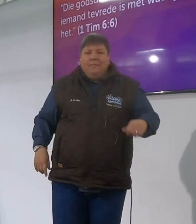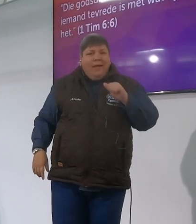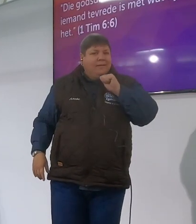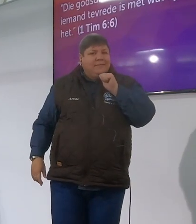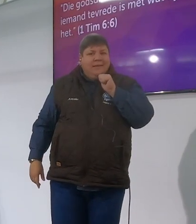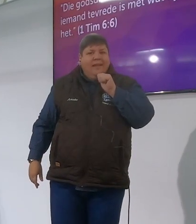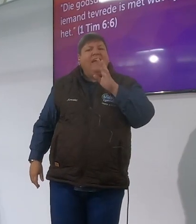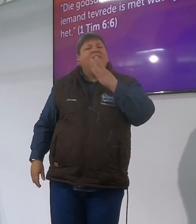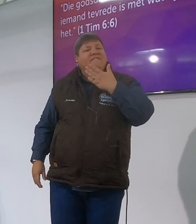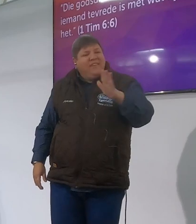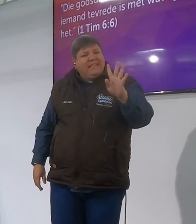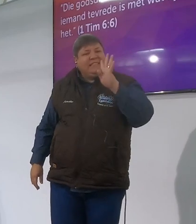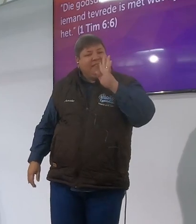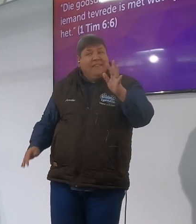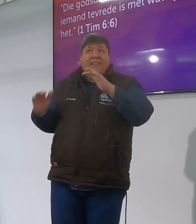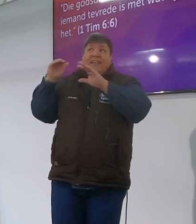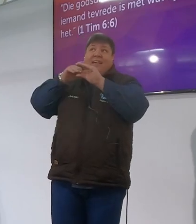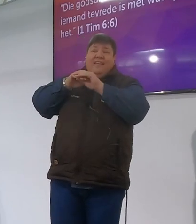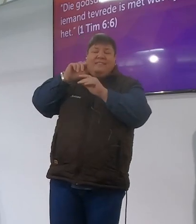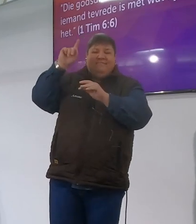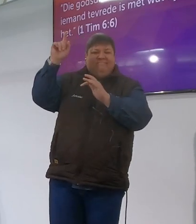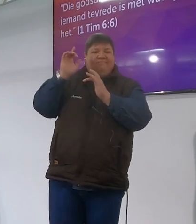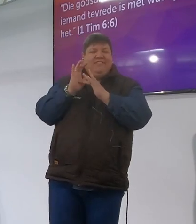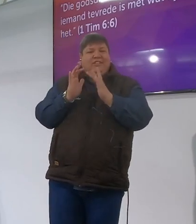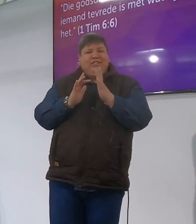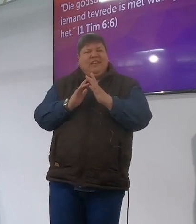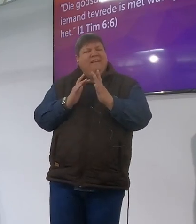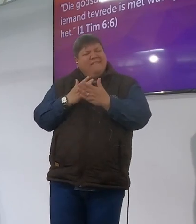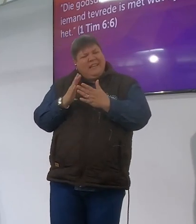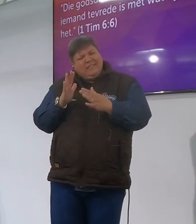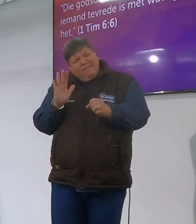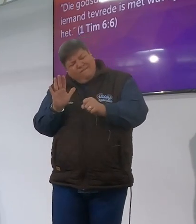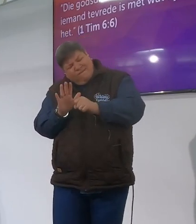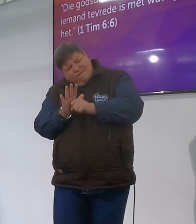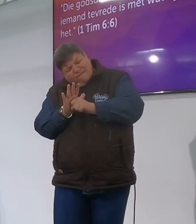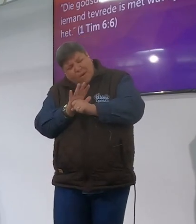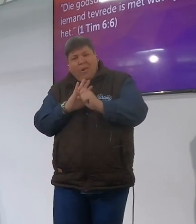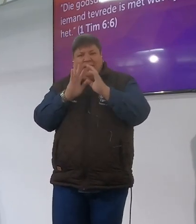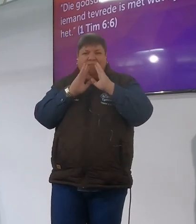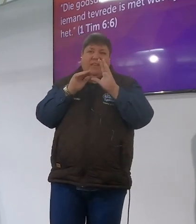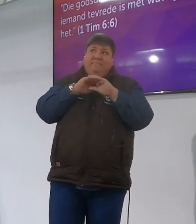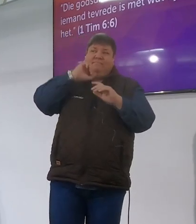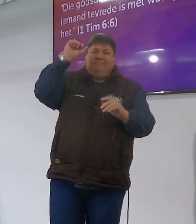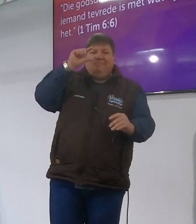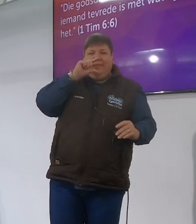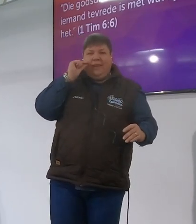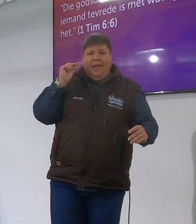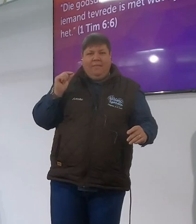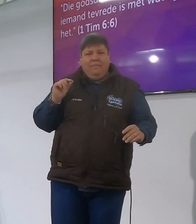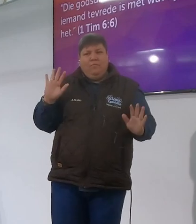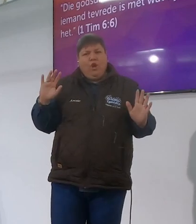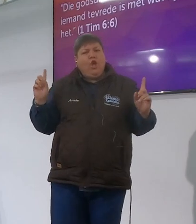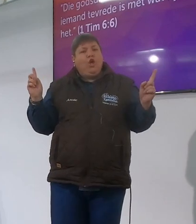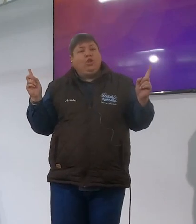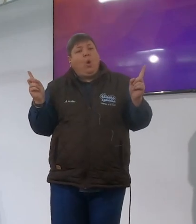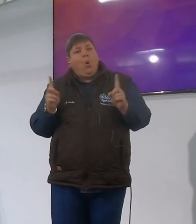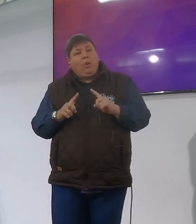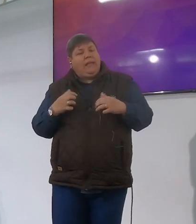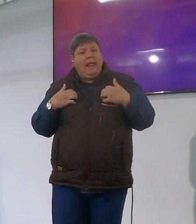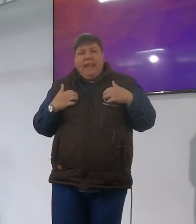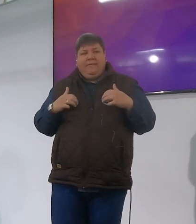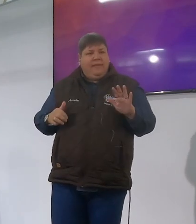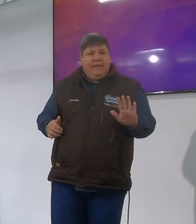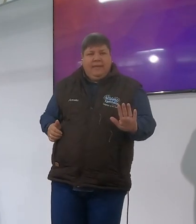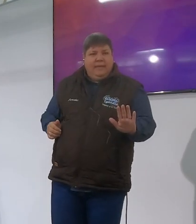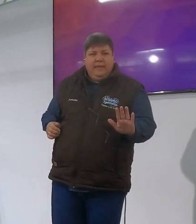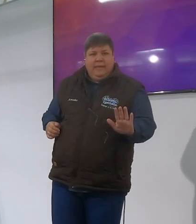jy kan tevrede wees in Jesus jy kan ten volle tevredenheid beleef in Jesus en nie een tekort beleef in jou leven nie